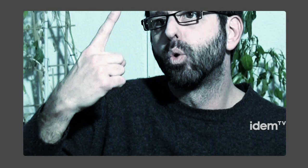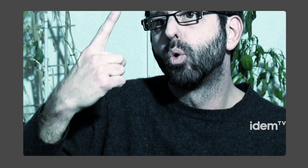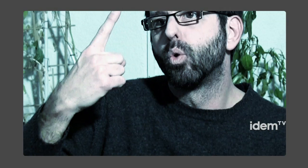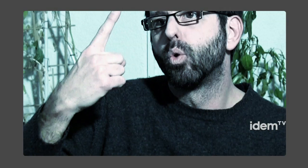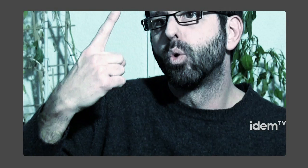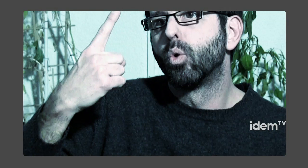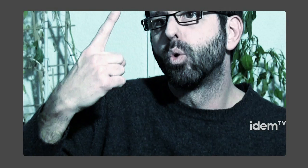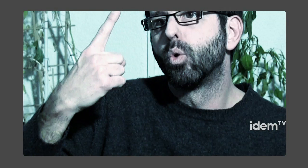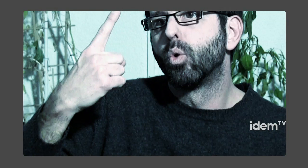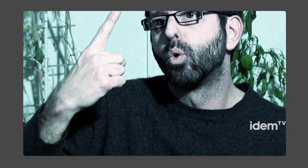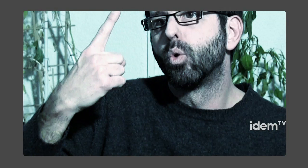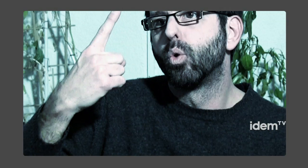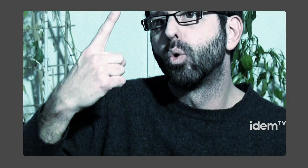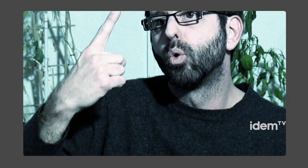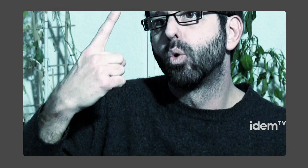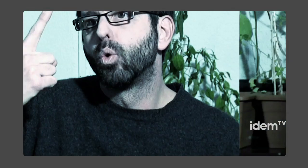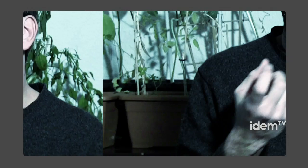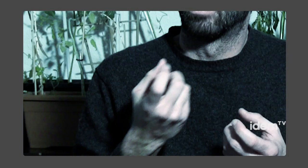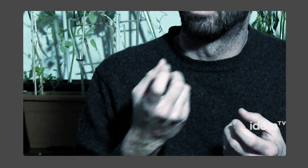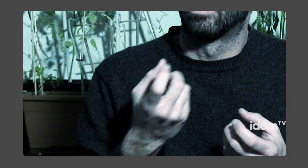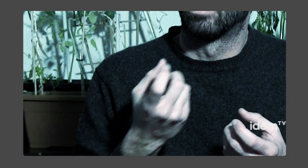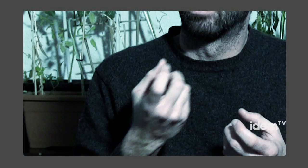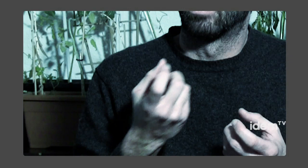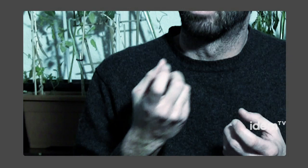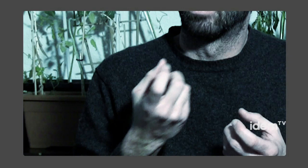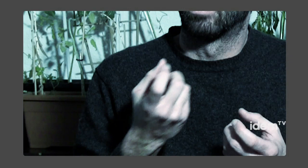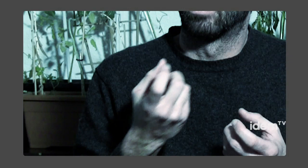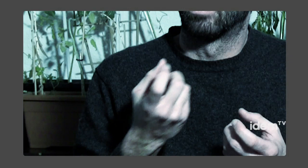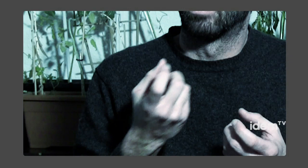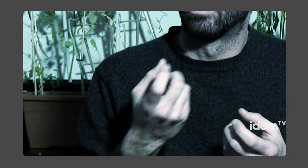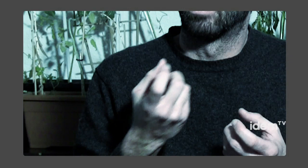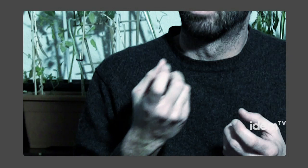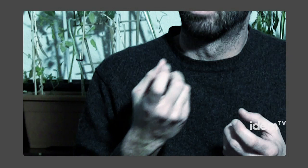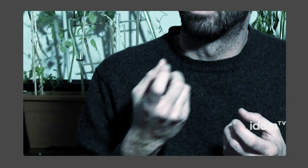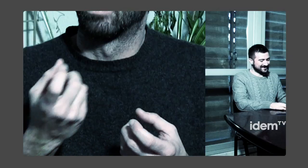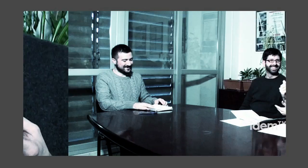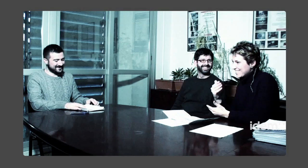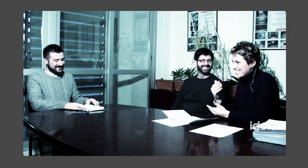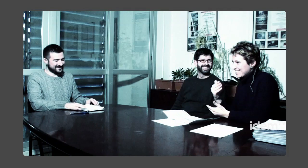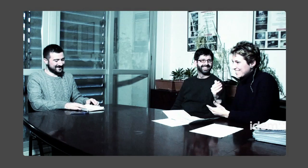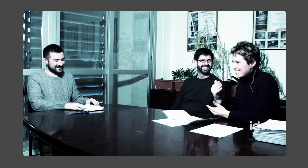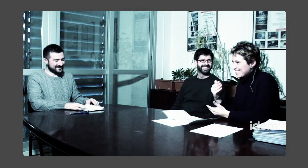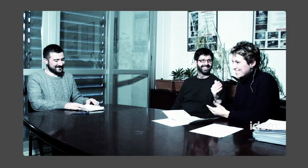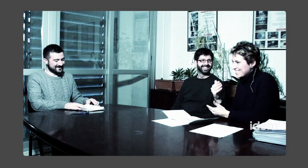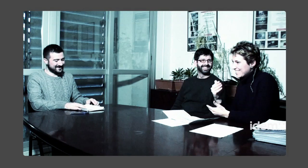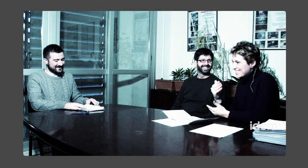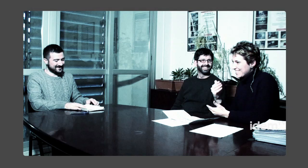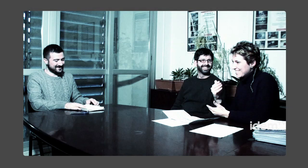Munt Alfaro és membre de la comissió d'LGTB d'aquesta federació. Munt també forma part del grup de sords del Casal Lambda,